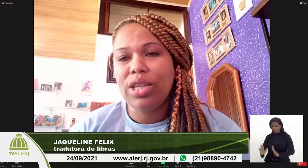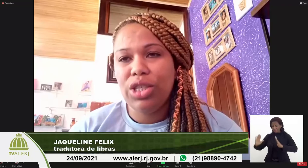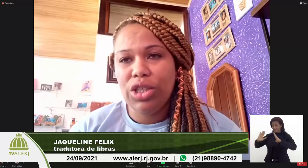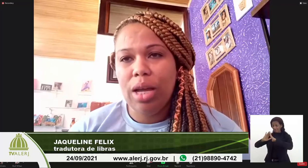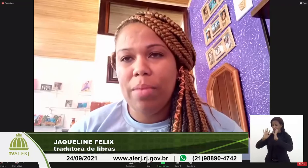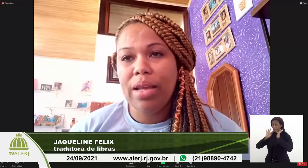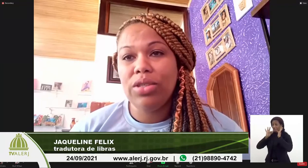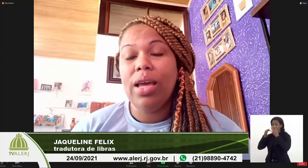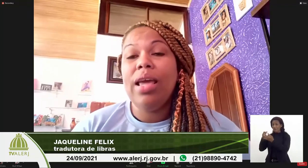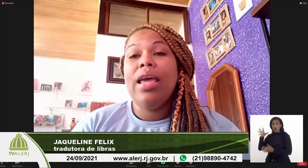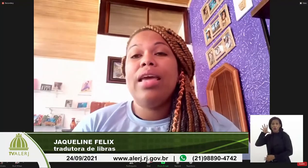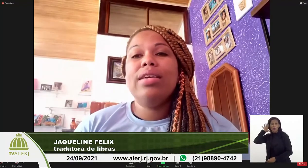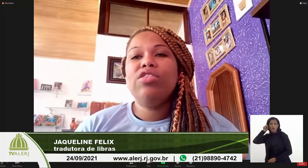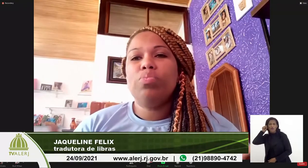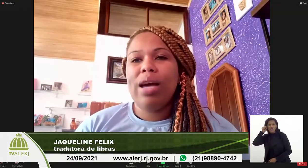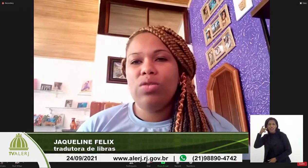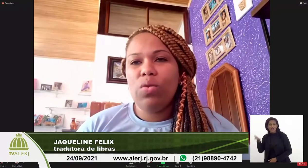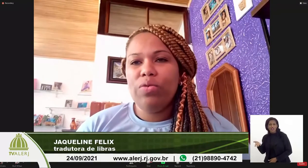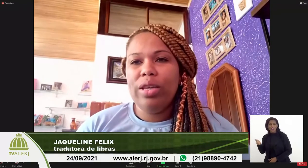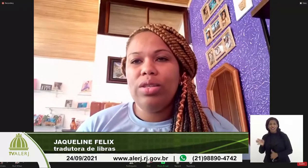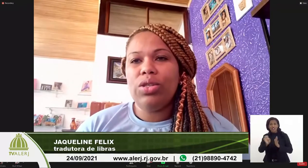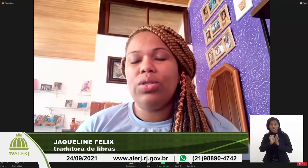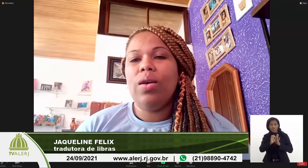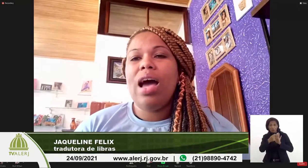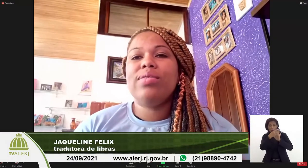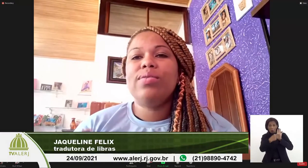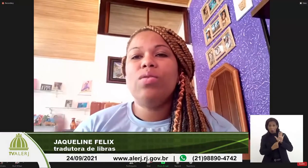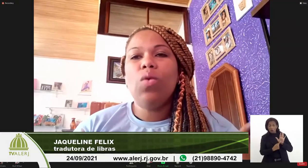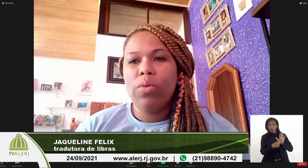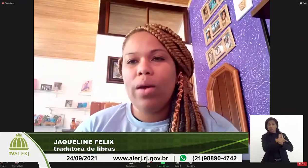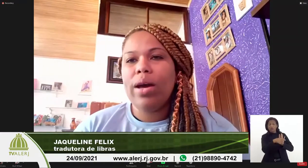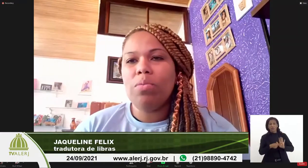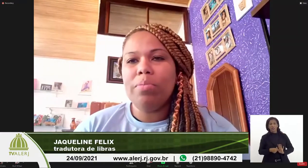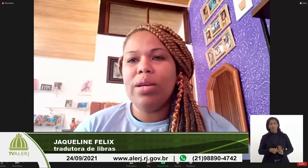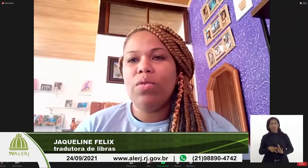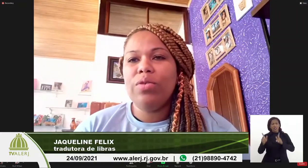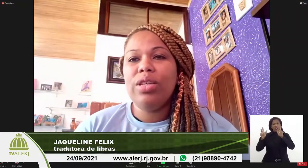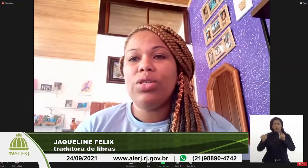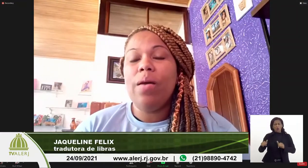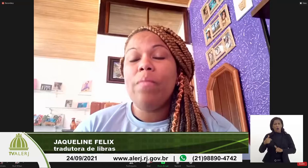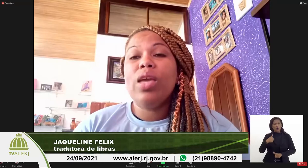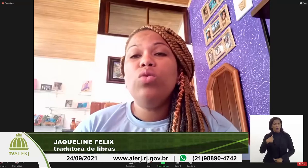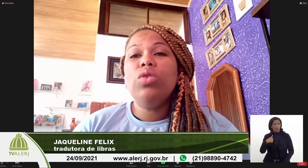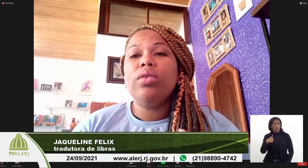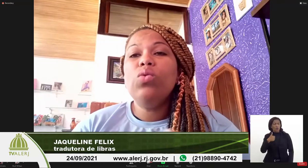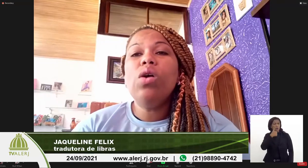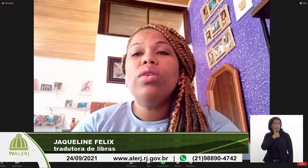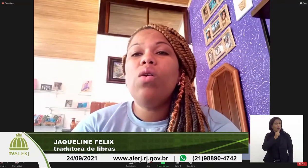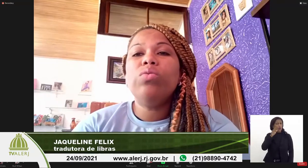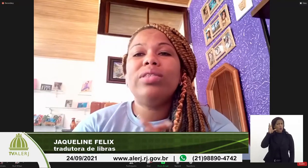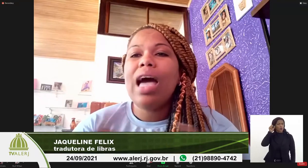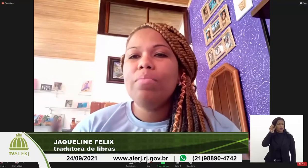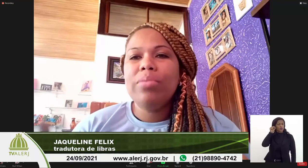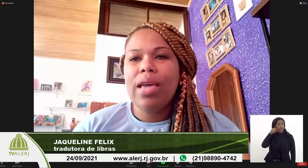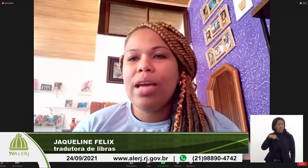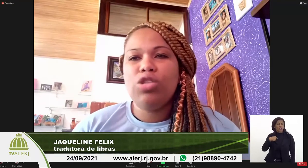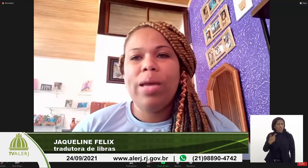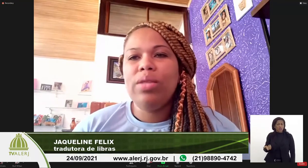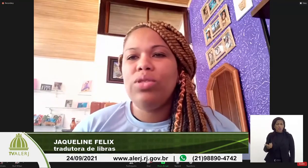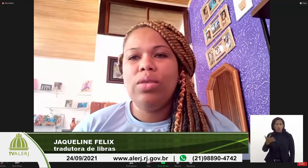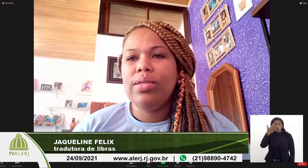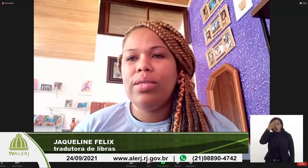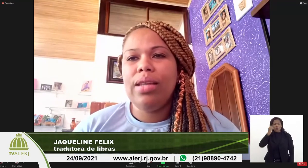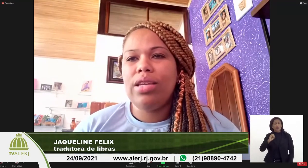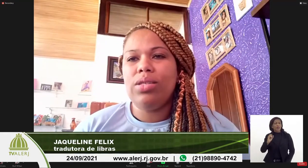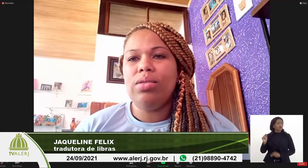estatisticamente. Esses pais ouvintes, assim como eu era uma mãe ouvinte, não sabe-se a